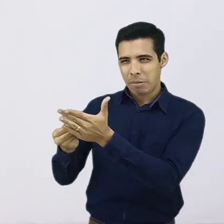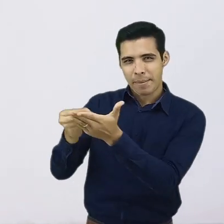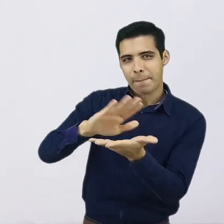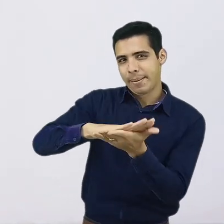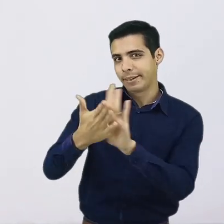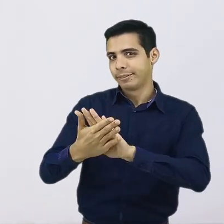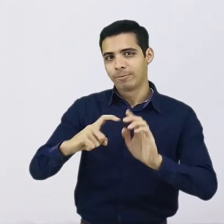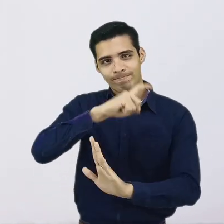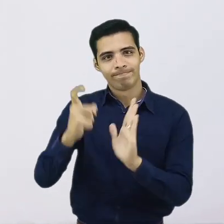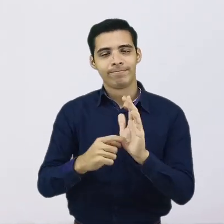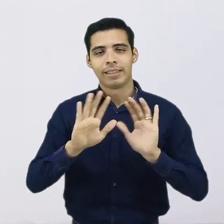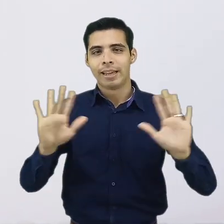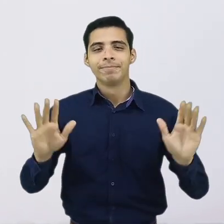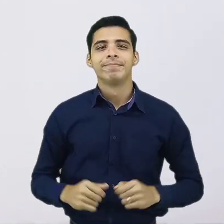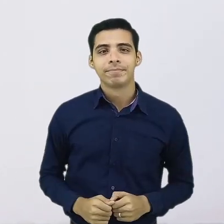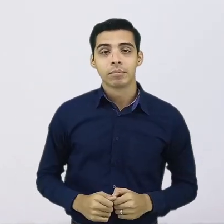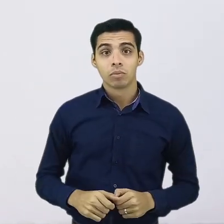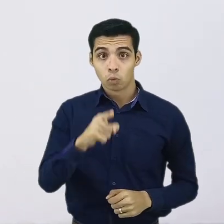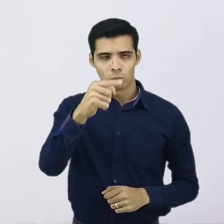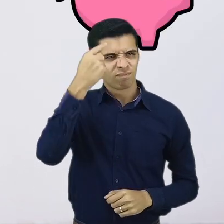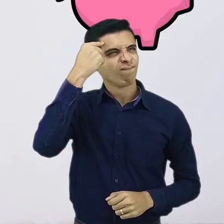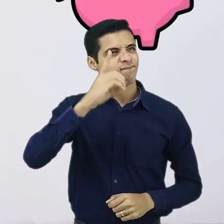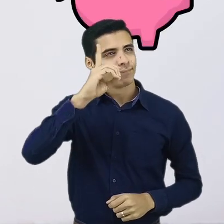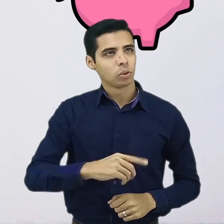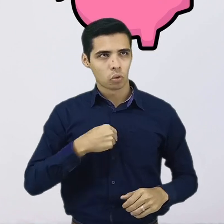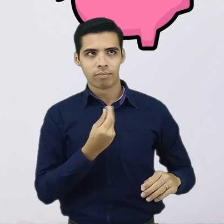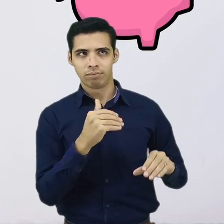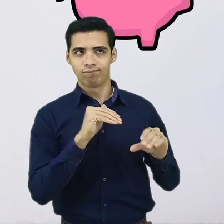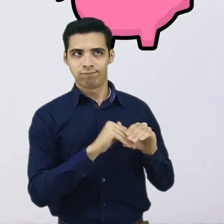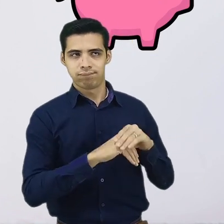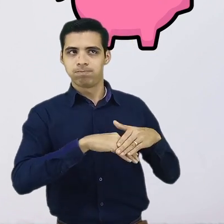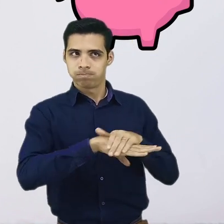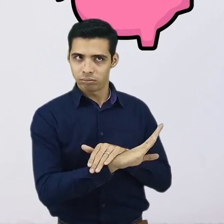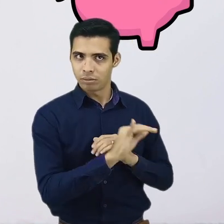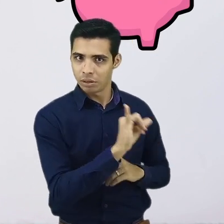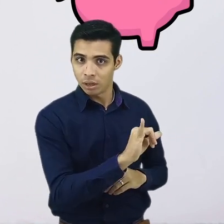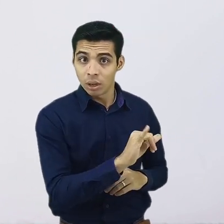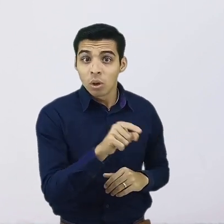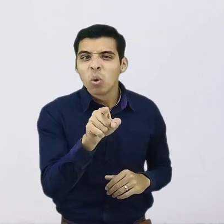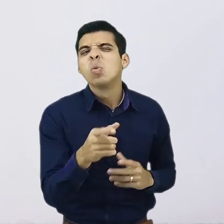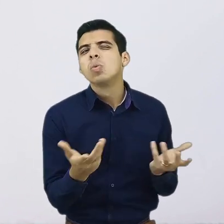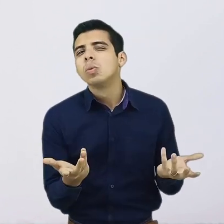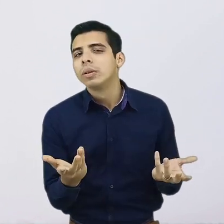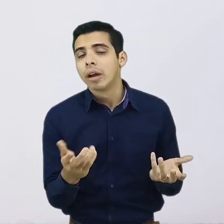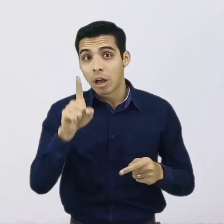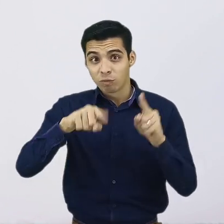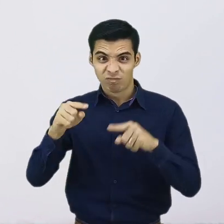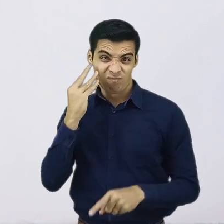de iniciar tu Fondo de Emergencias, es momento de planear cuánto dinero vas a ahorrar. Según los expertos, como lo decíamos antes, lo mínimo es que un